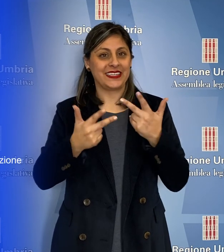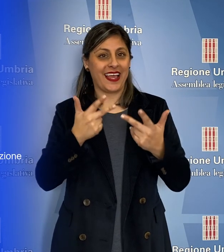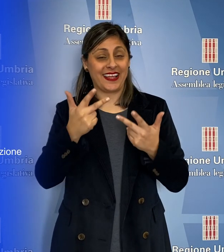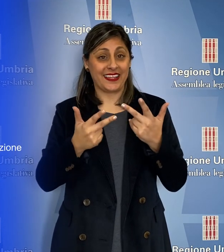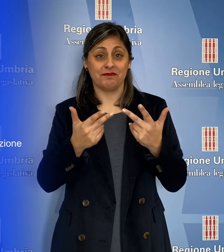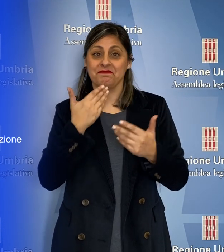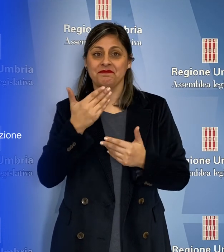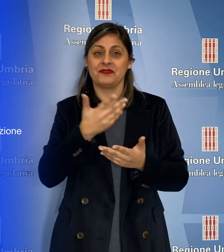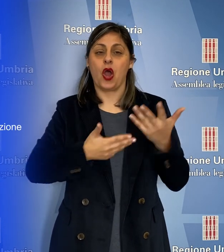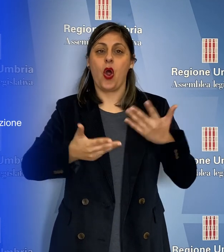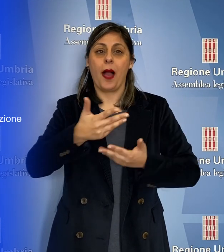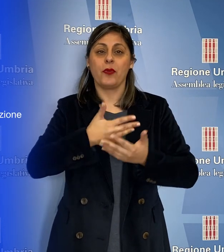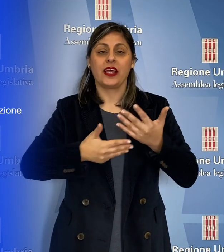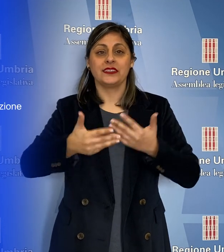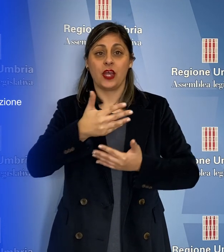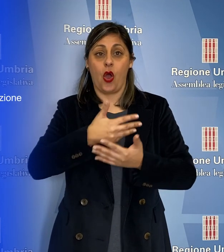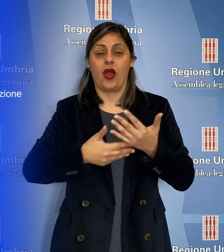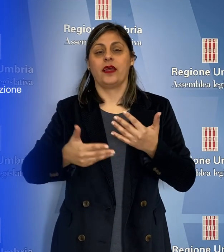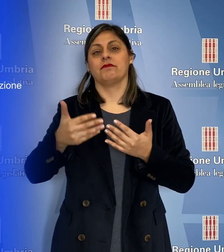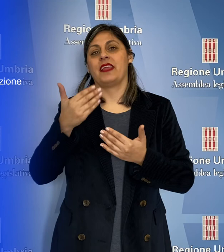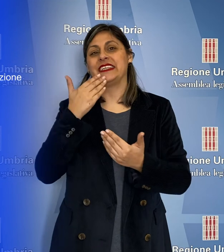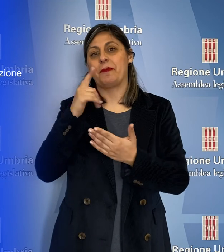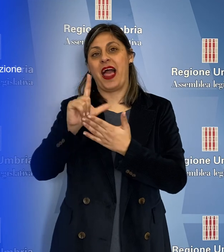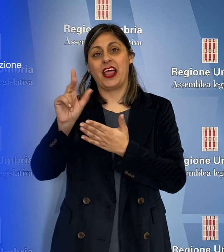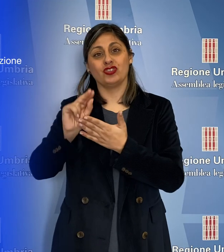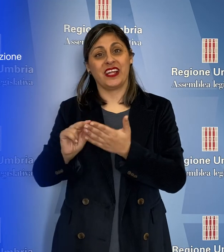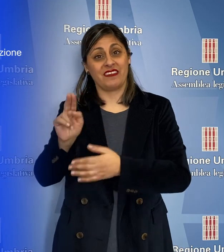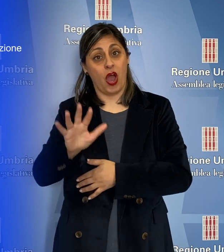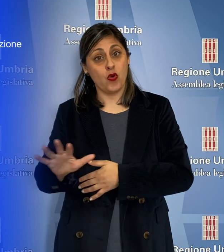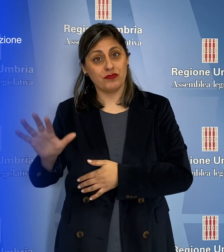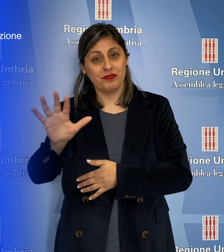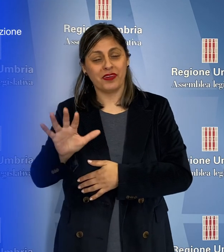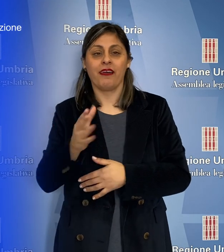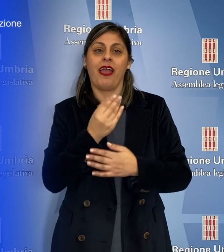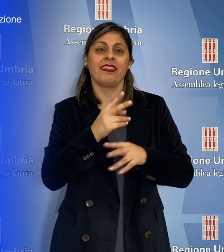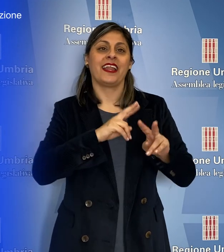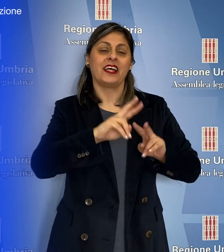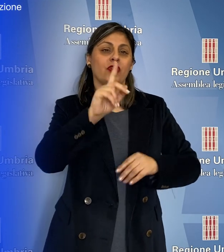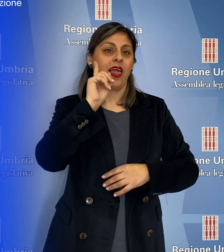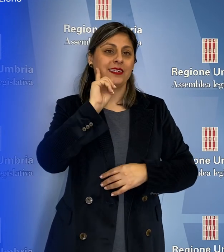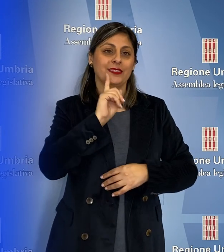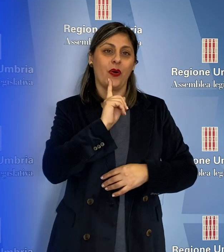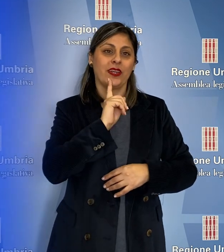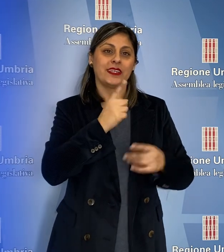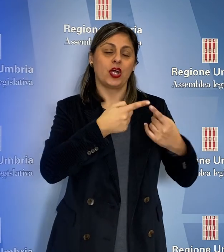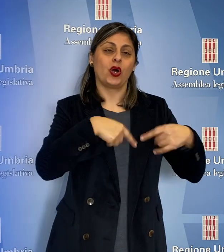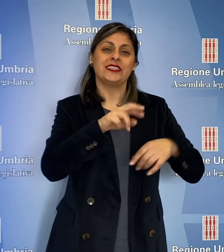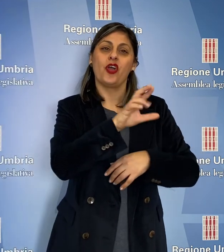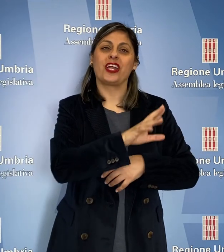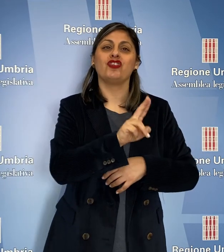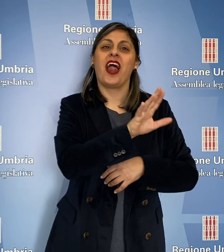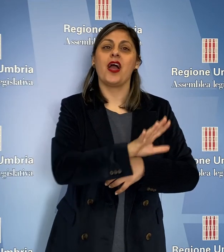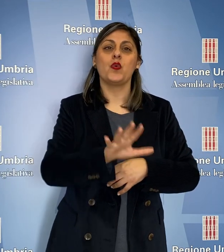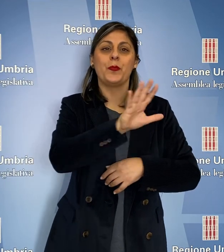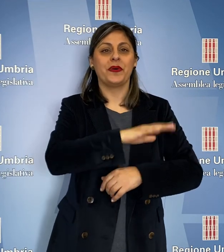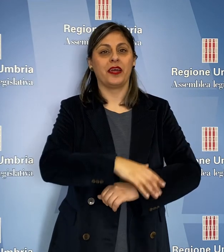notiziario nella lingua dei segni, frutto della collaborazione tra l'Assemblea Legislativa dell'Umbria e l'ente nazionale Sordi,